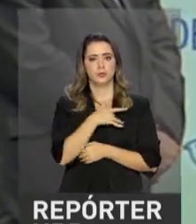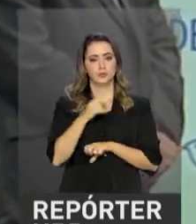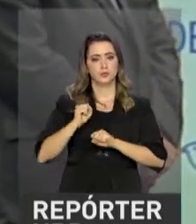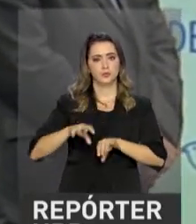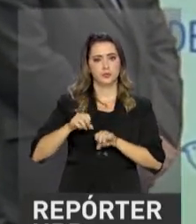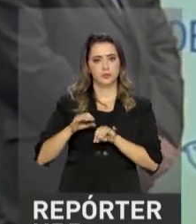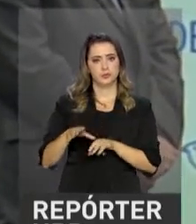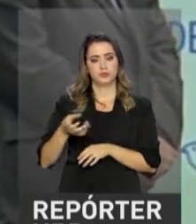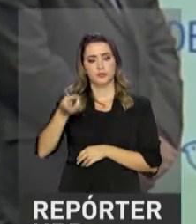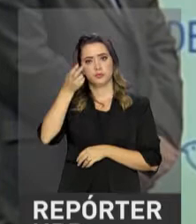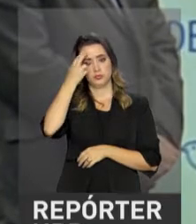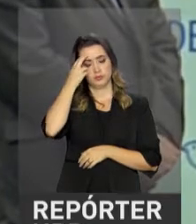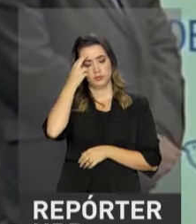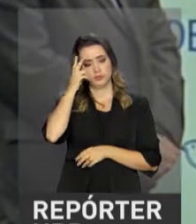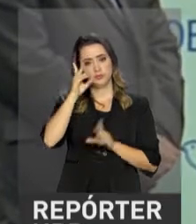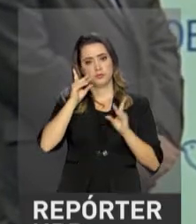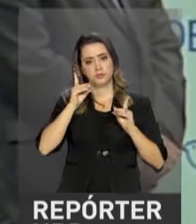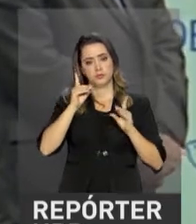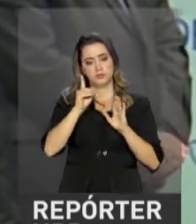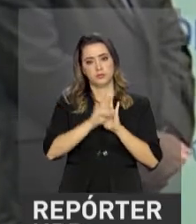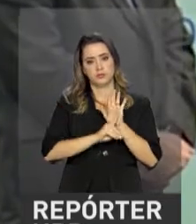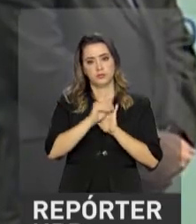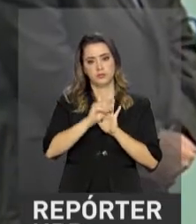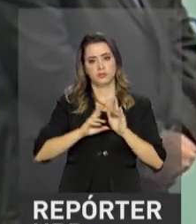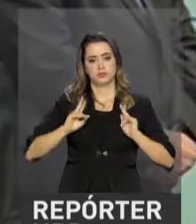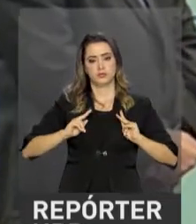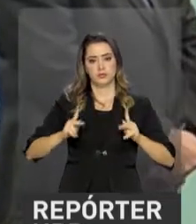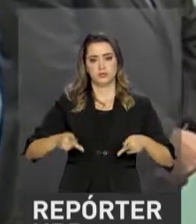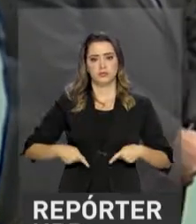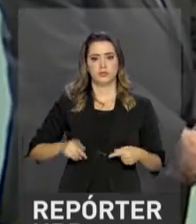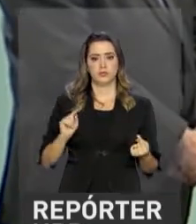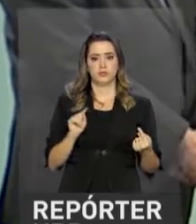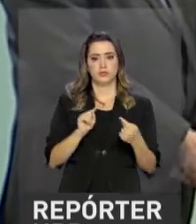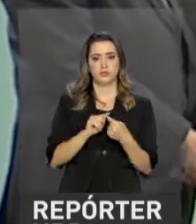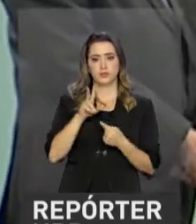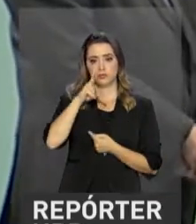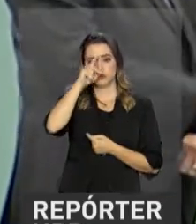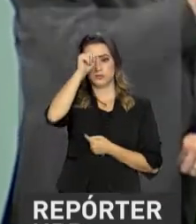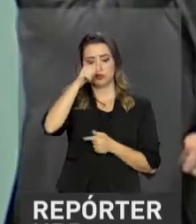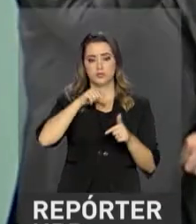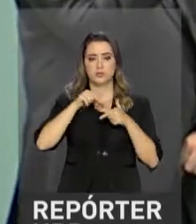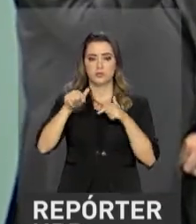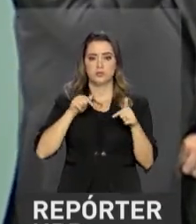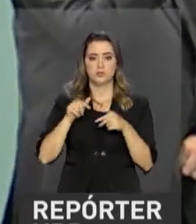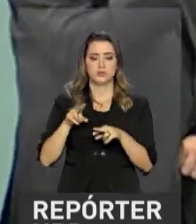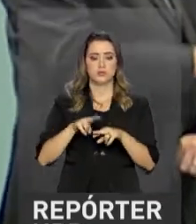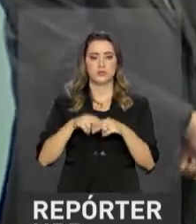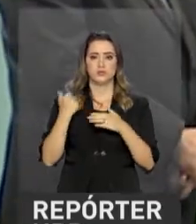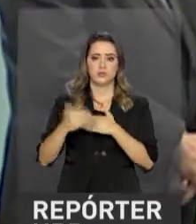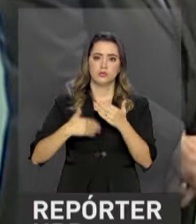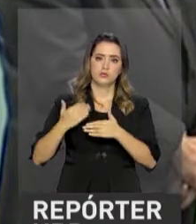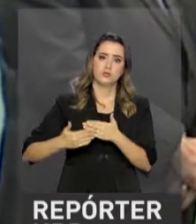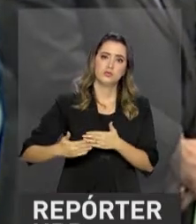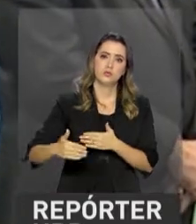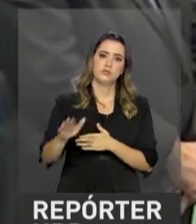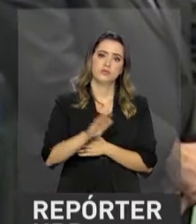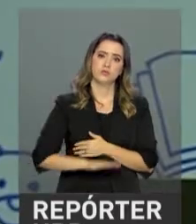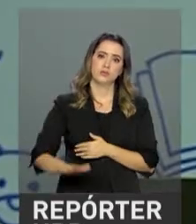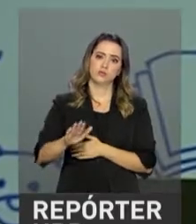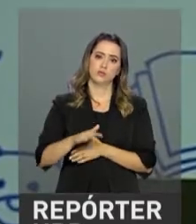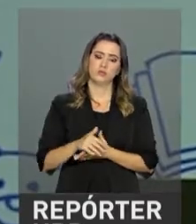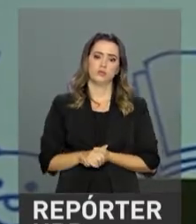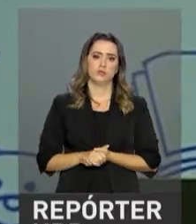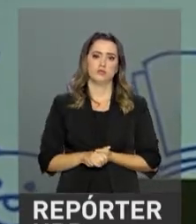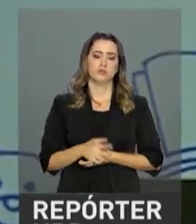Educação, Cultura e Direitos Humanos. O objetivo é fortalecer as ações em prol do desenvolvimento infantil.